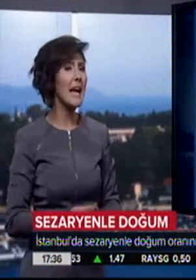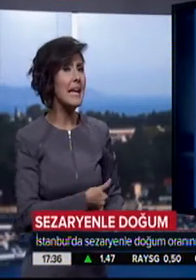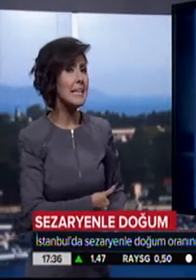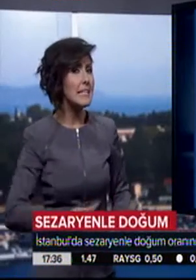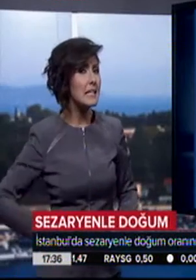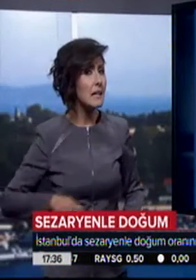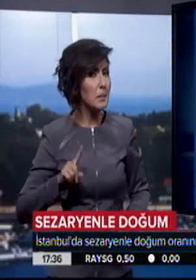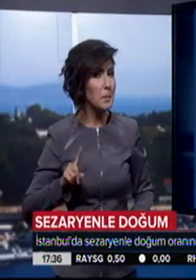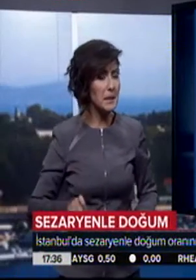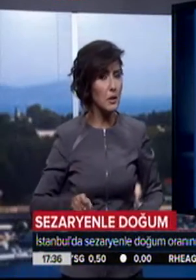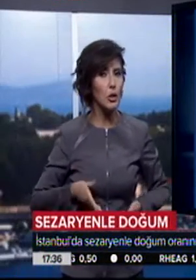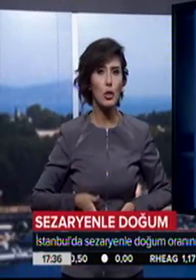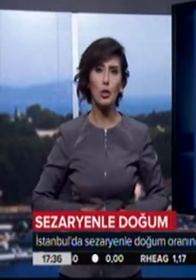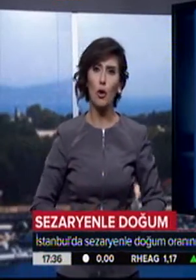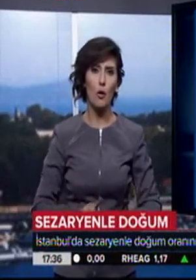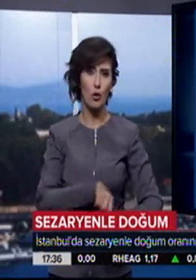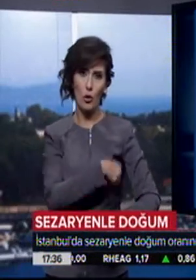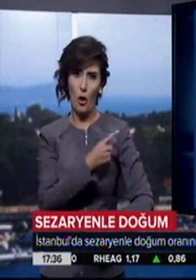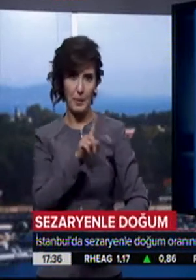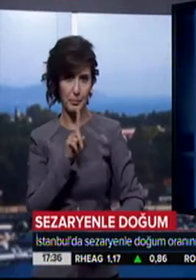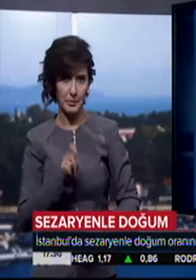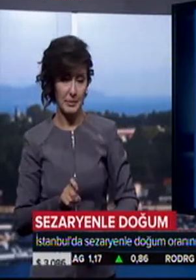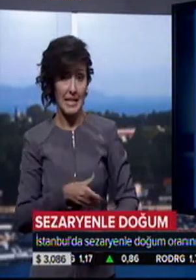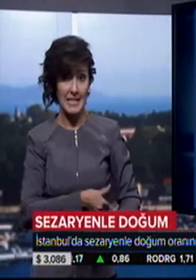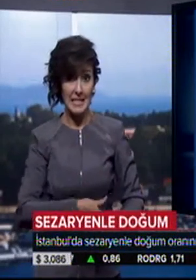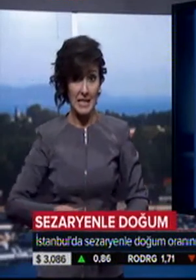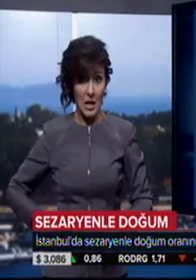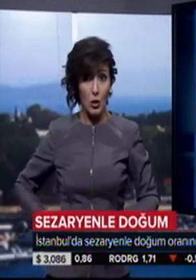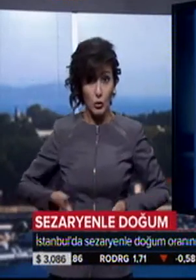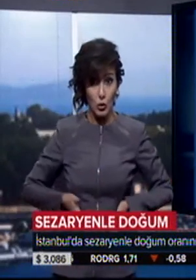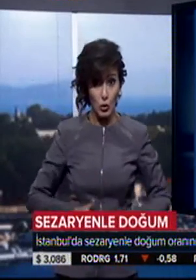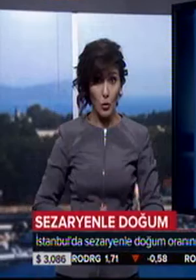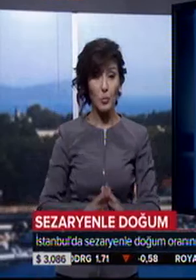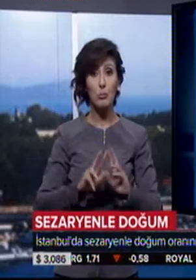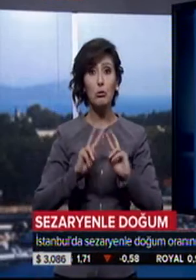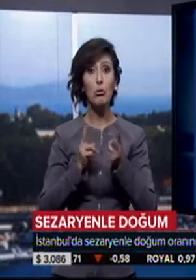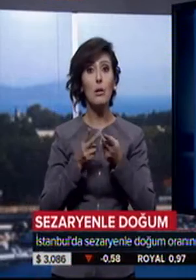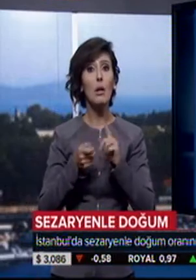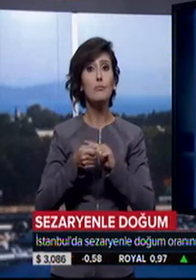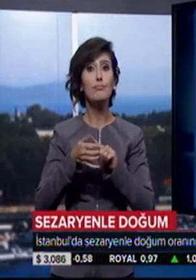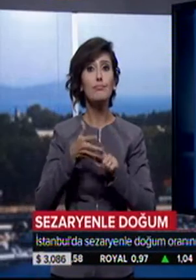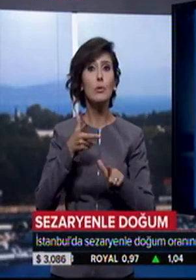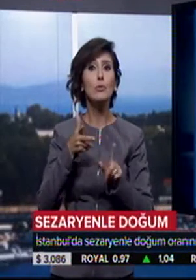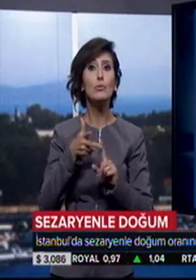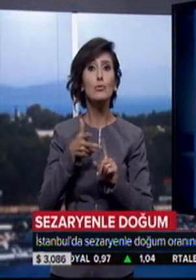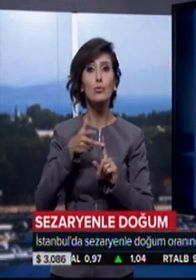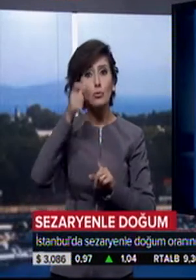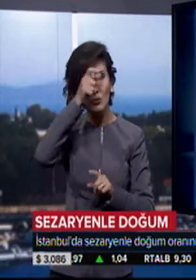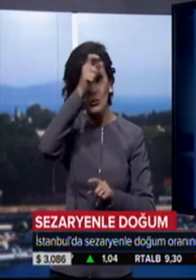Sezaryen mi, normal doğum mu? Sezaryenle doğumda dünyada üçüncü sırada olan Türkiye'de yeni bir proje gündemde.